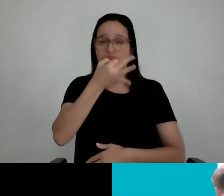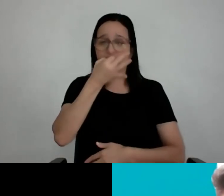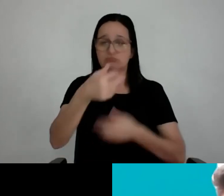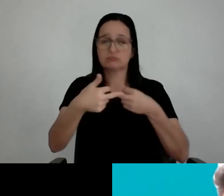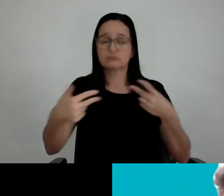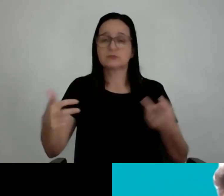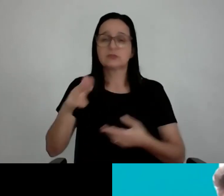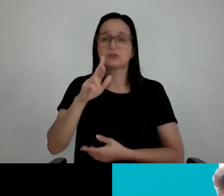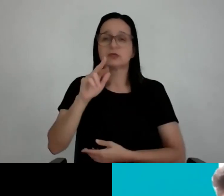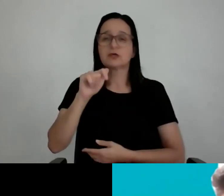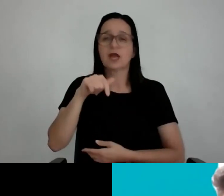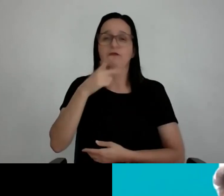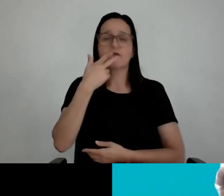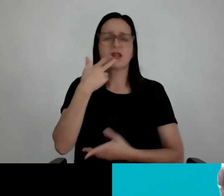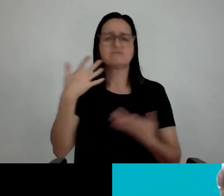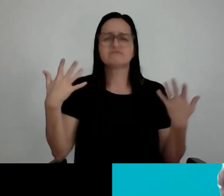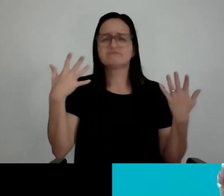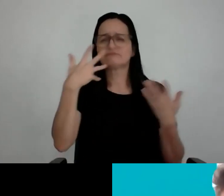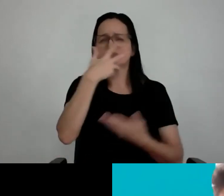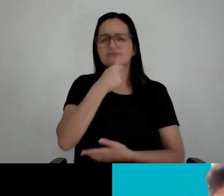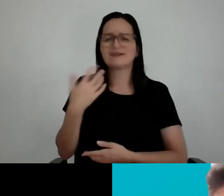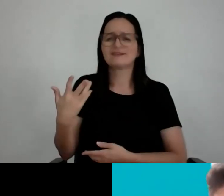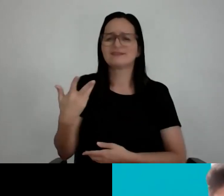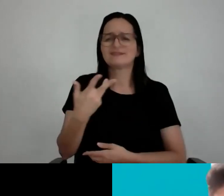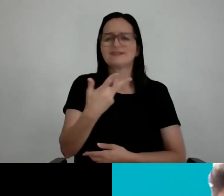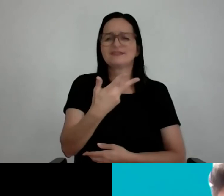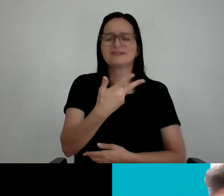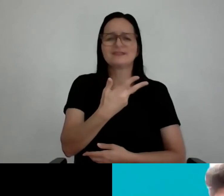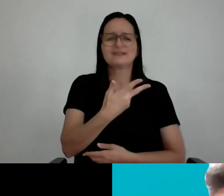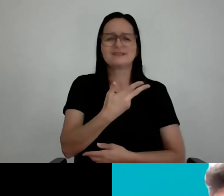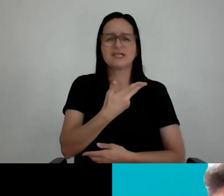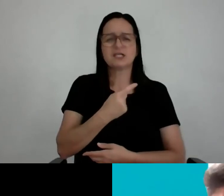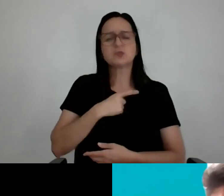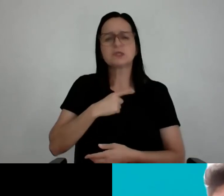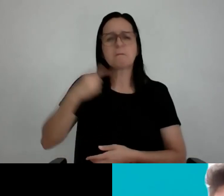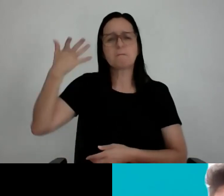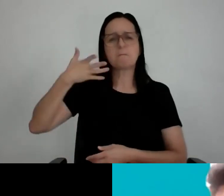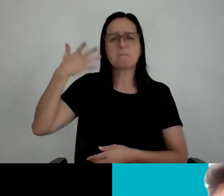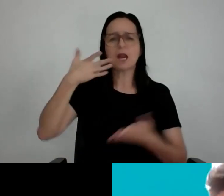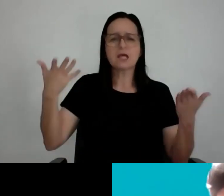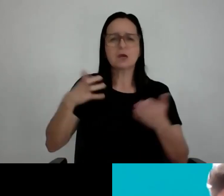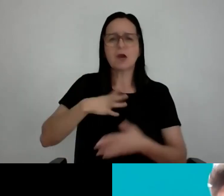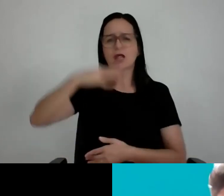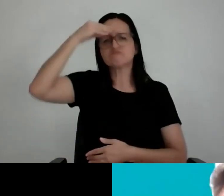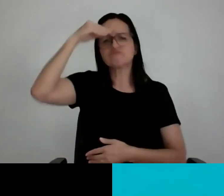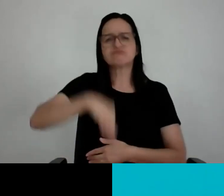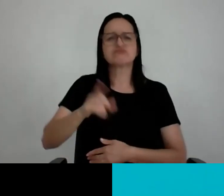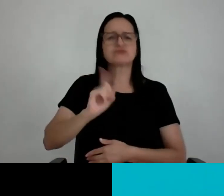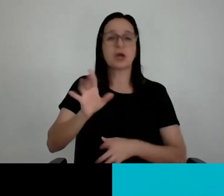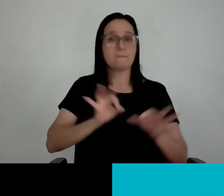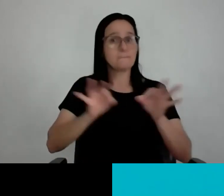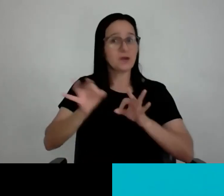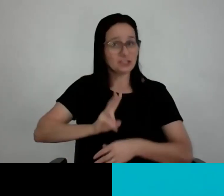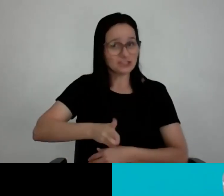Akila falando que está tudo muito lindo, a Akila falou que incrível e graças a essa palestra aqui ela não vai desistir dos projetos dela. Olha que